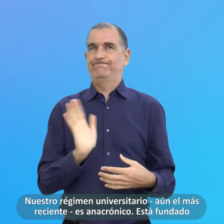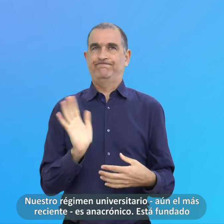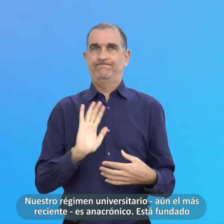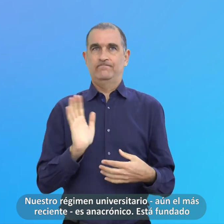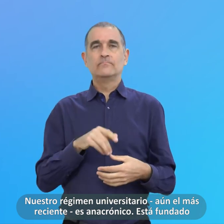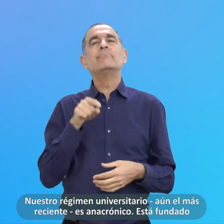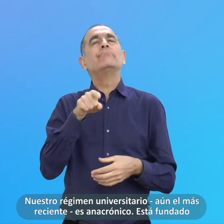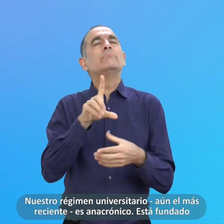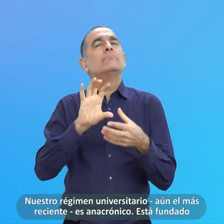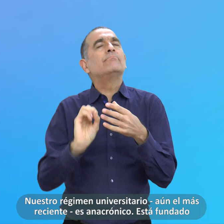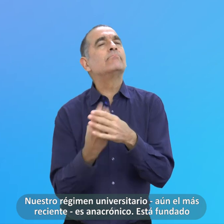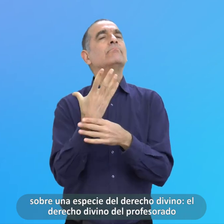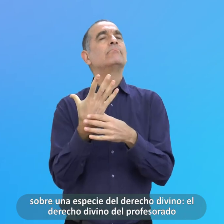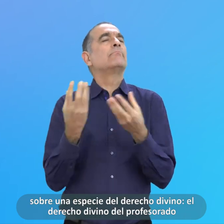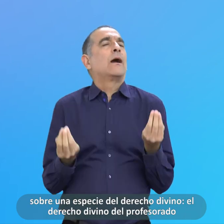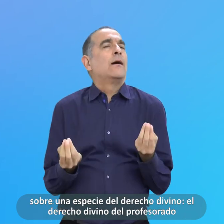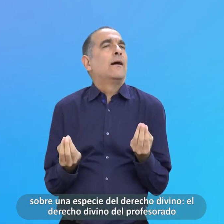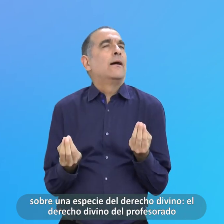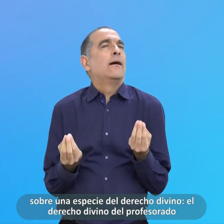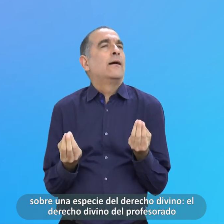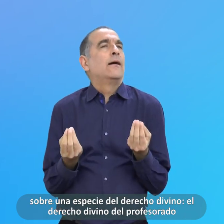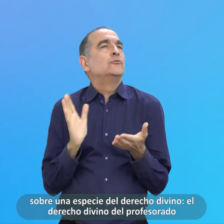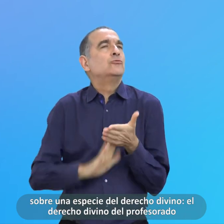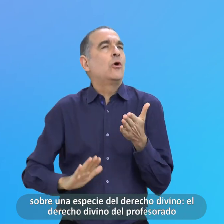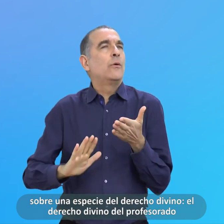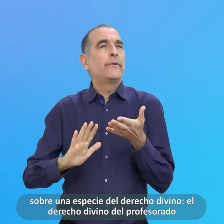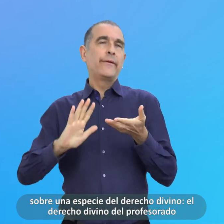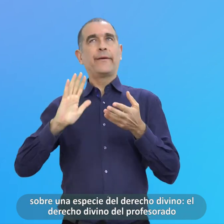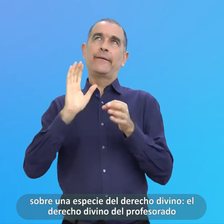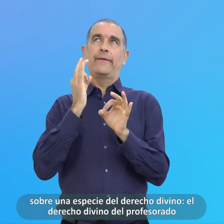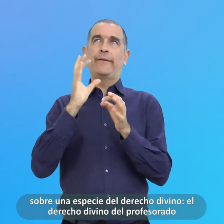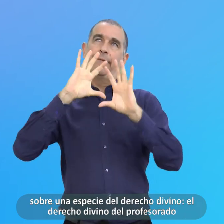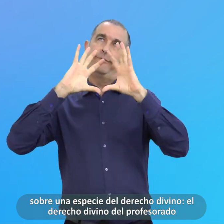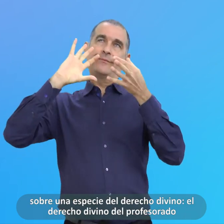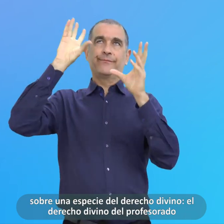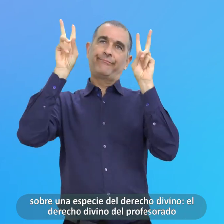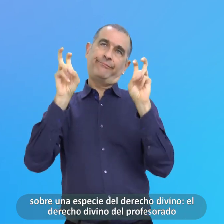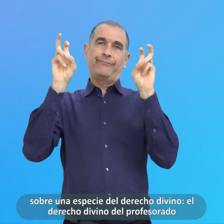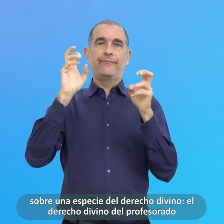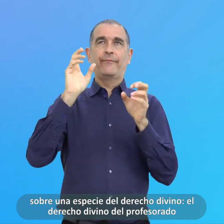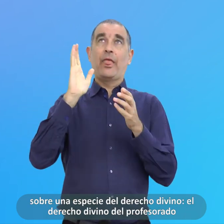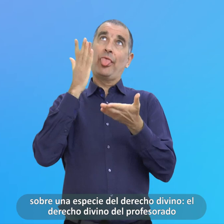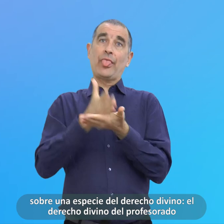Está fundado Sobre una especie De derecho divino